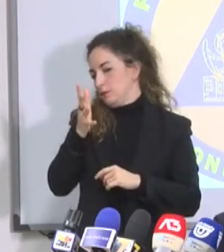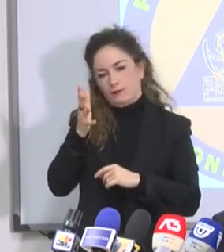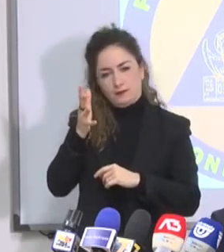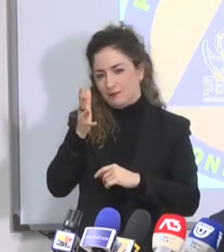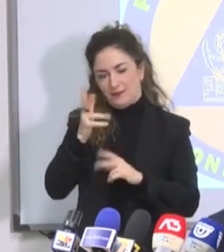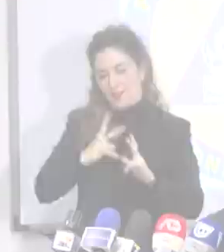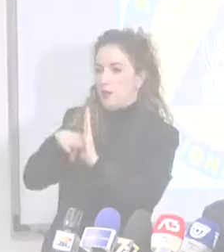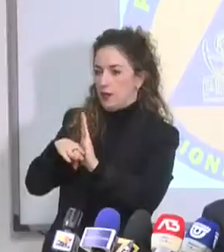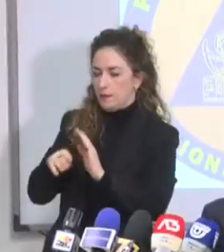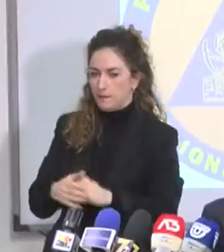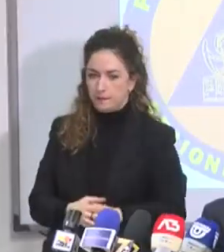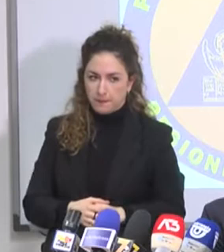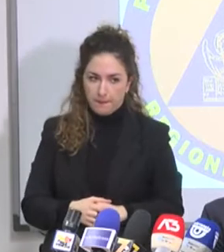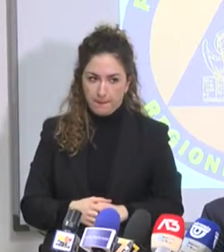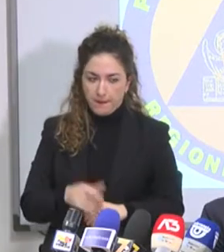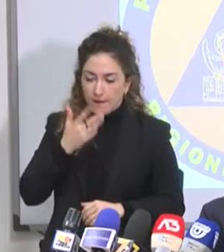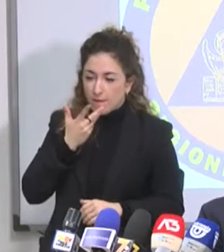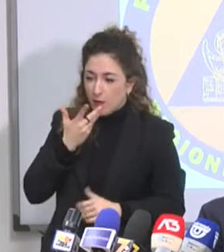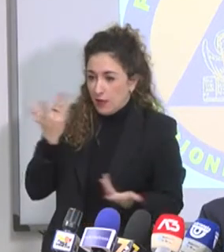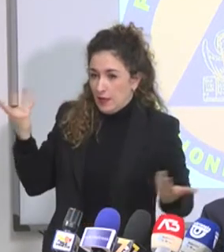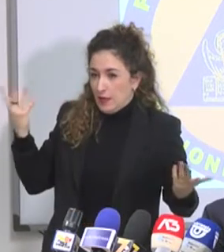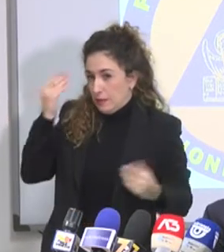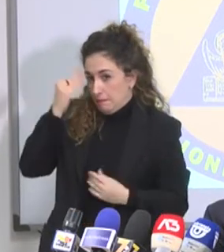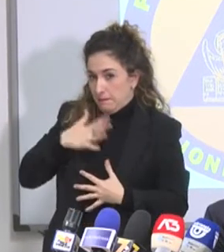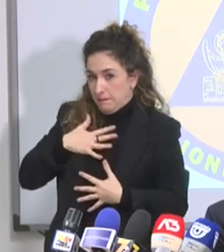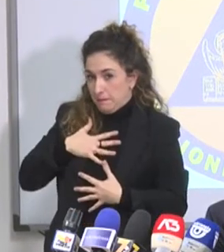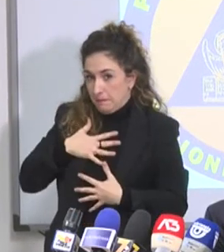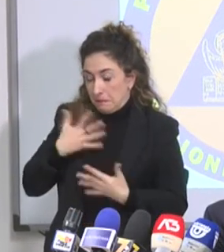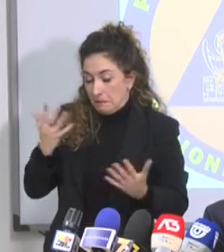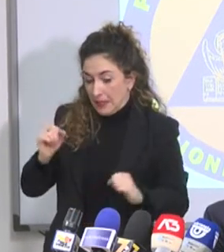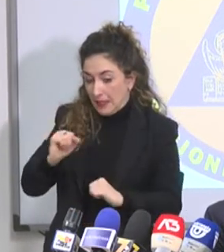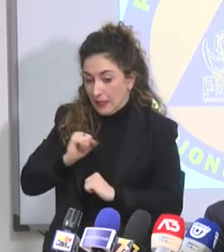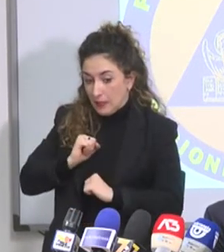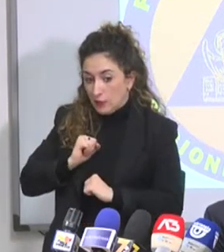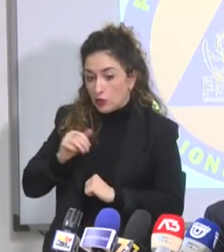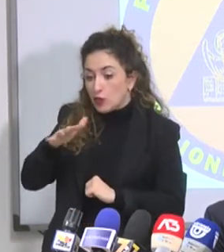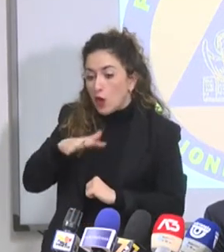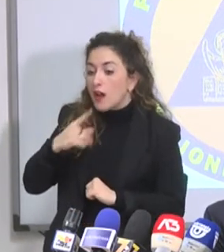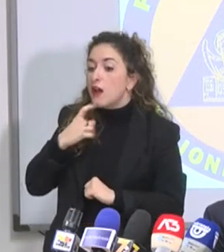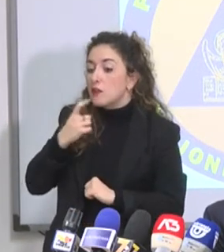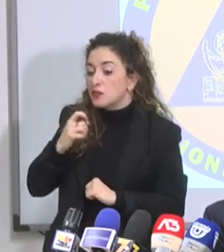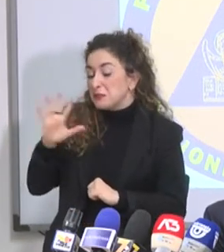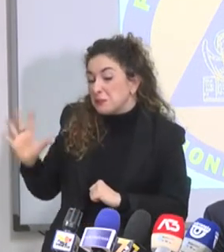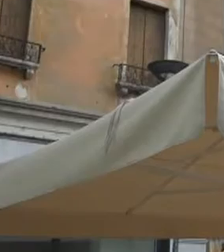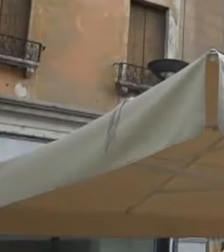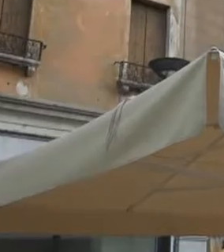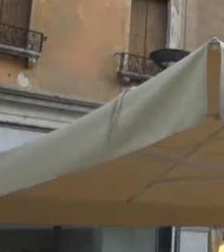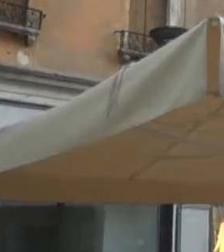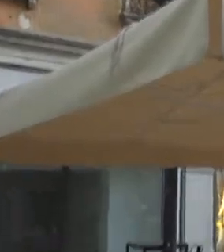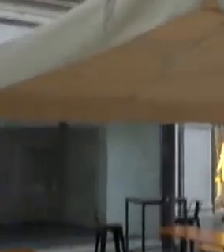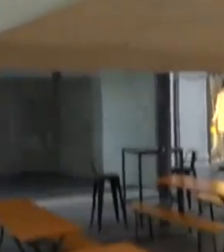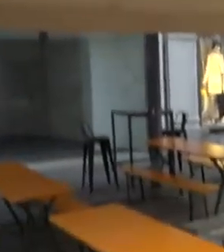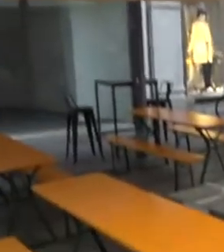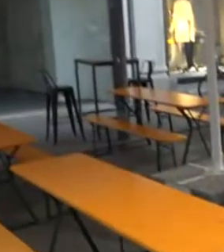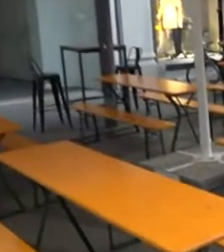non c'è, non ci sarà. Se volete un'impressione proprio estrema, vedo improbabile che ci sia una zona rossa, per i dati che abbiamo. E